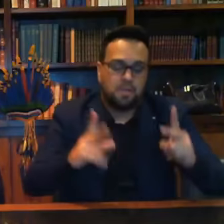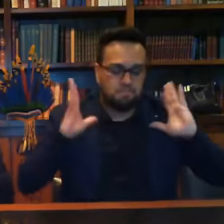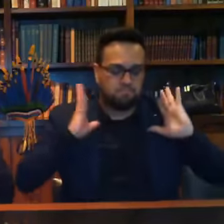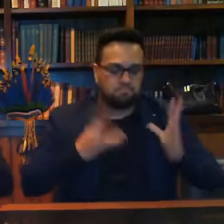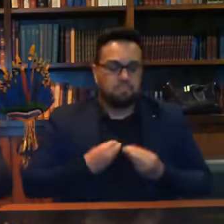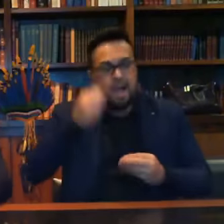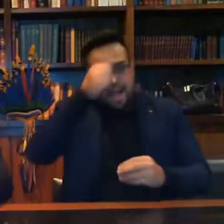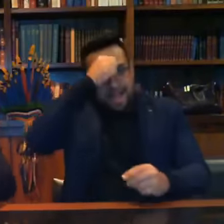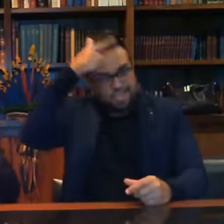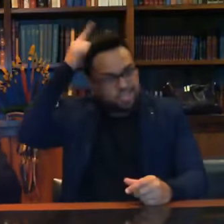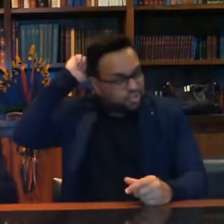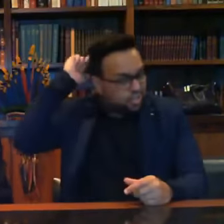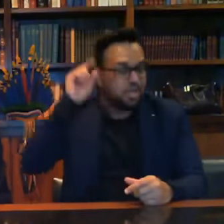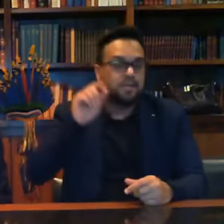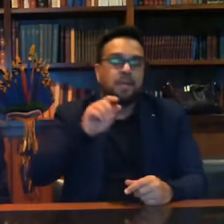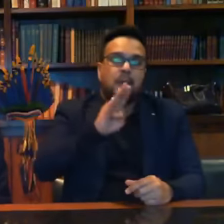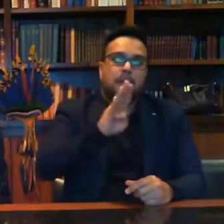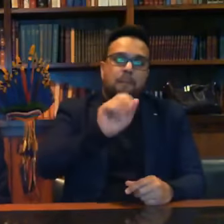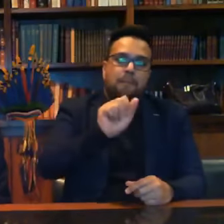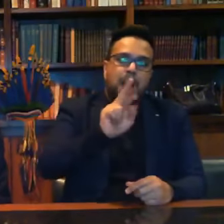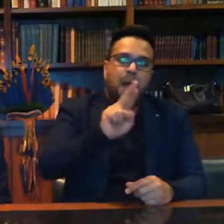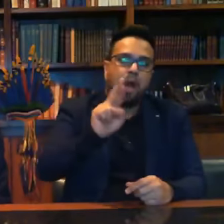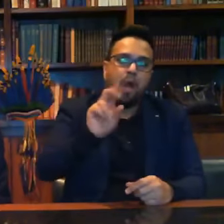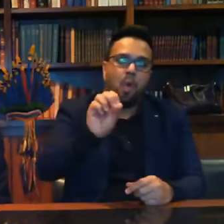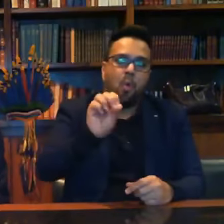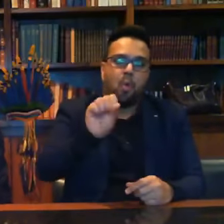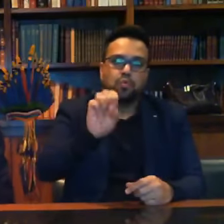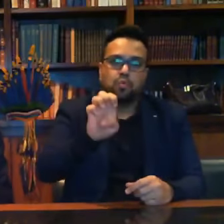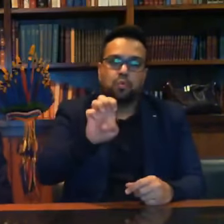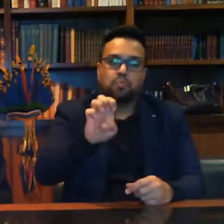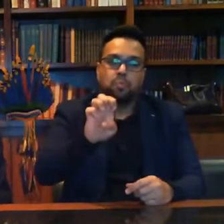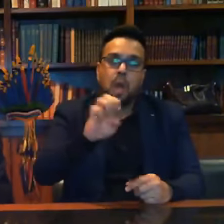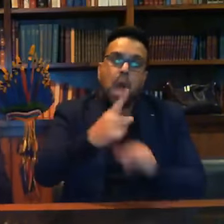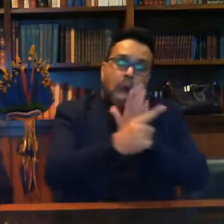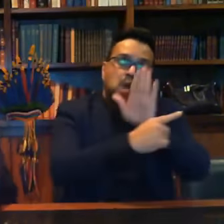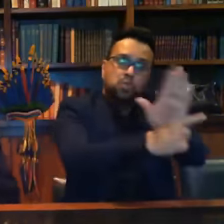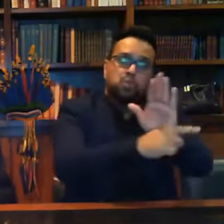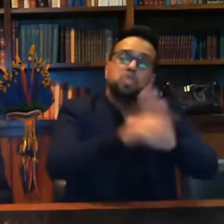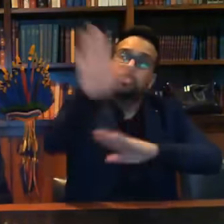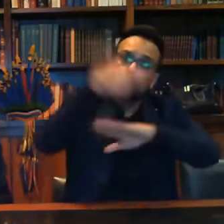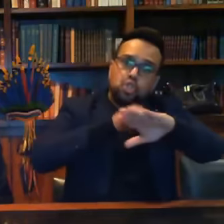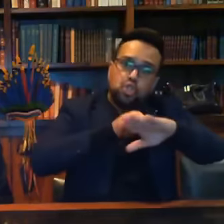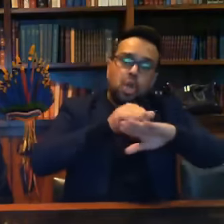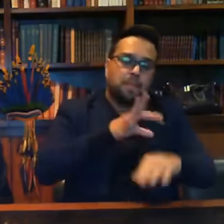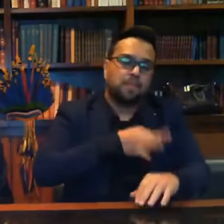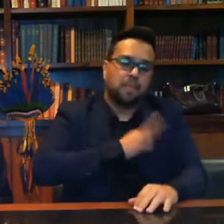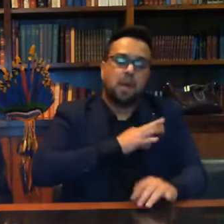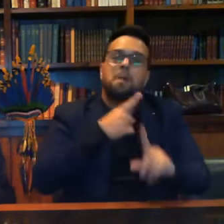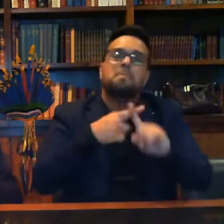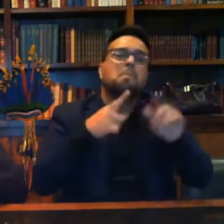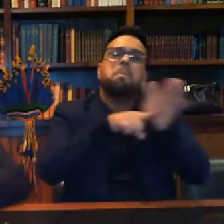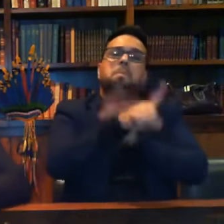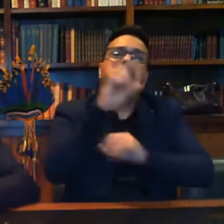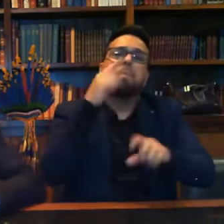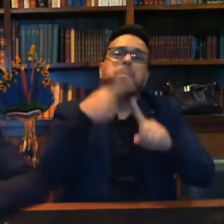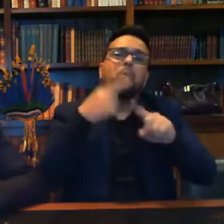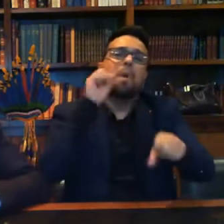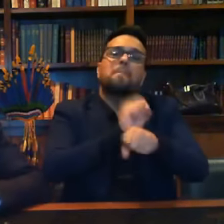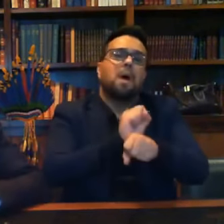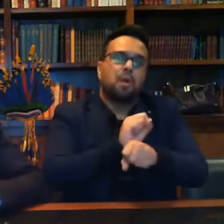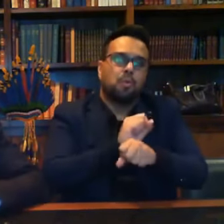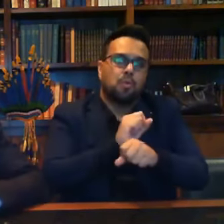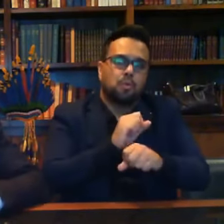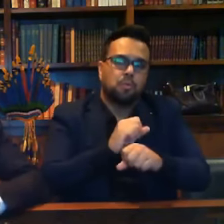Barroso, colaborar com as investigações, chama o delegado. Por que parou o processo? Eu vou levantar agora com